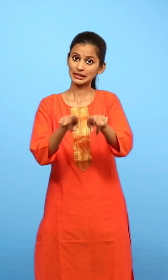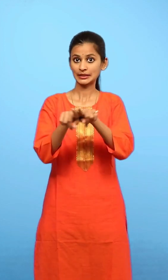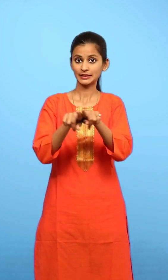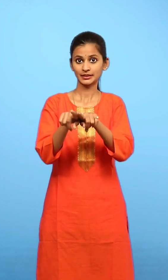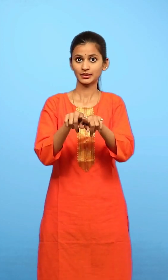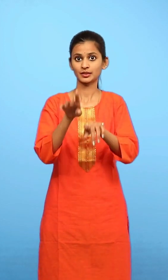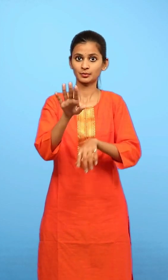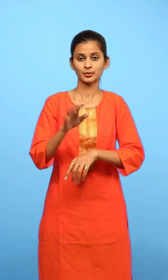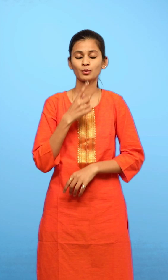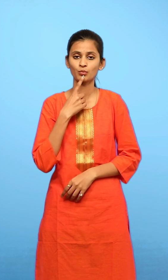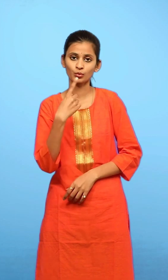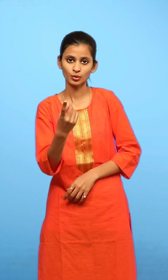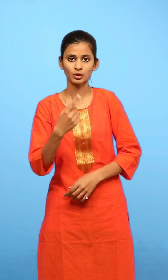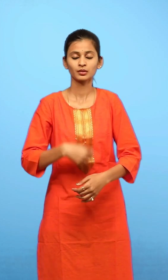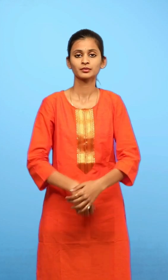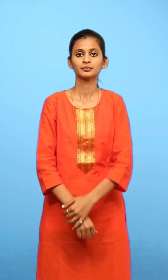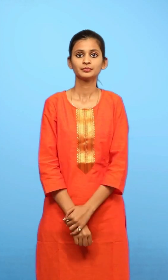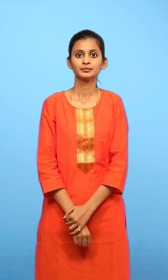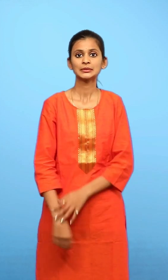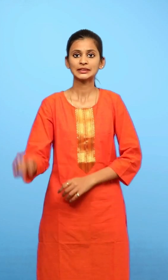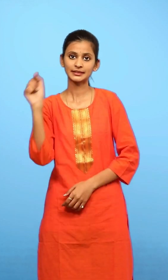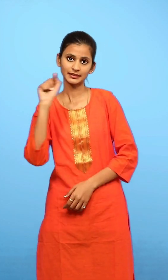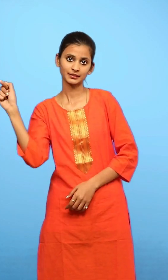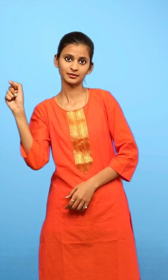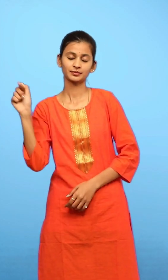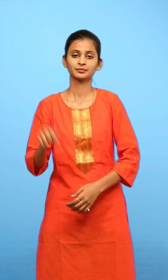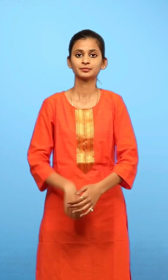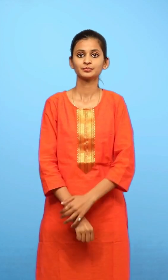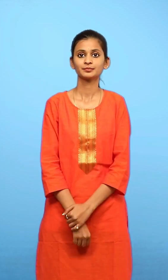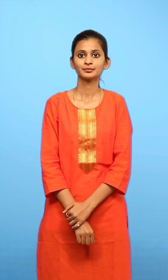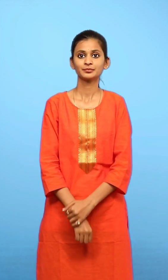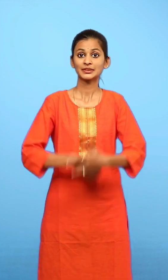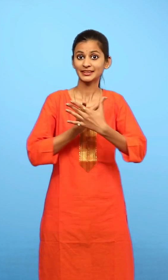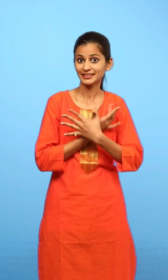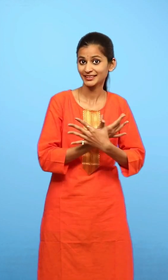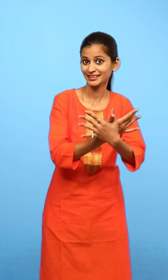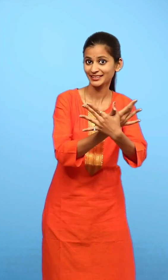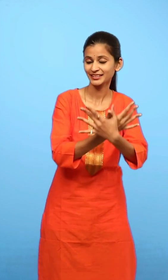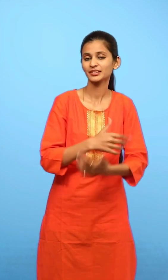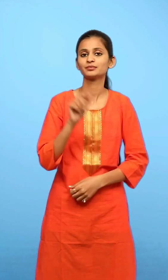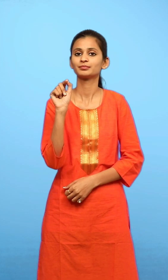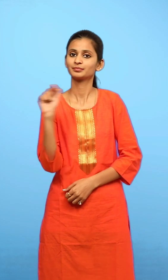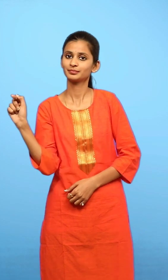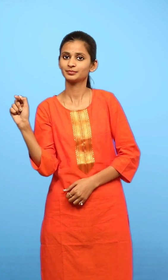जैसे बोलो, रित्स्थान तितली, रिक्तिस्थान